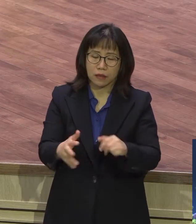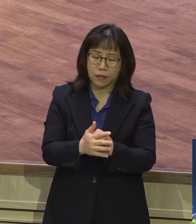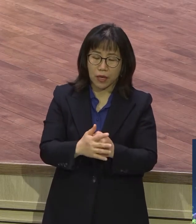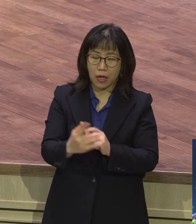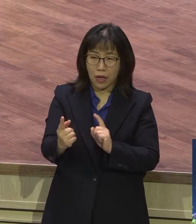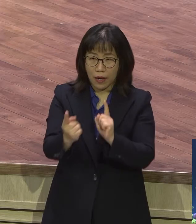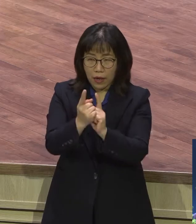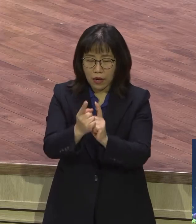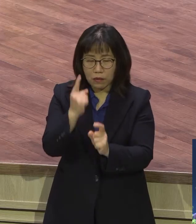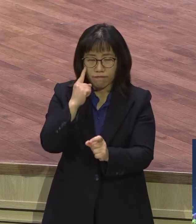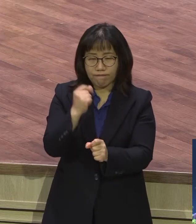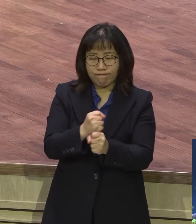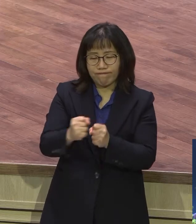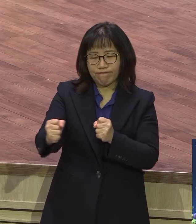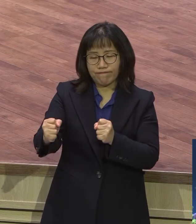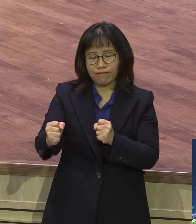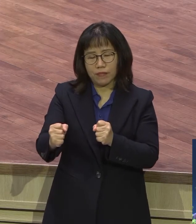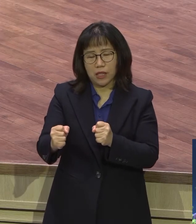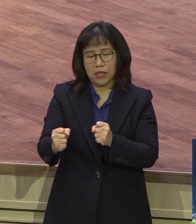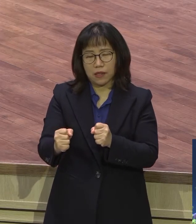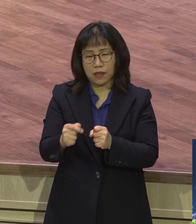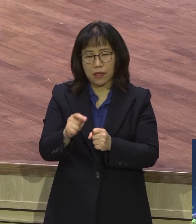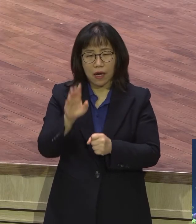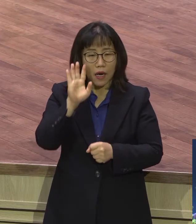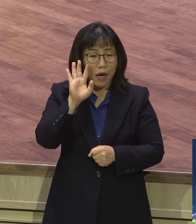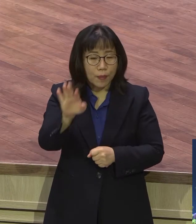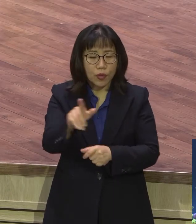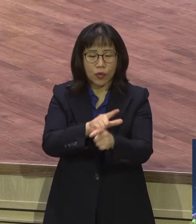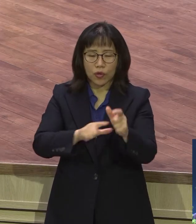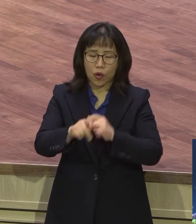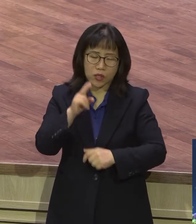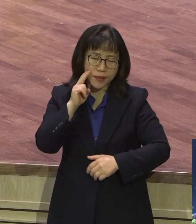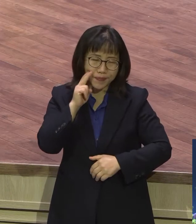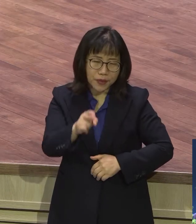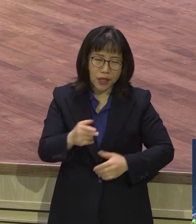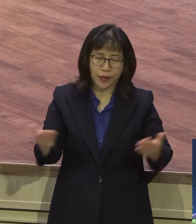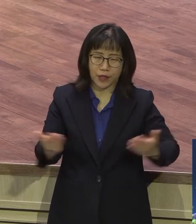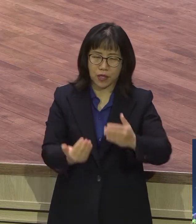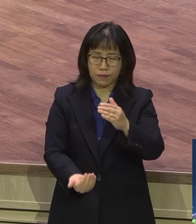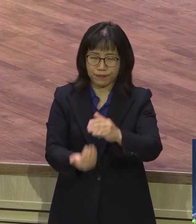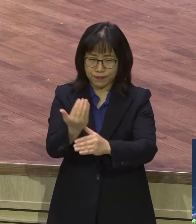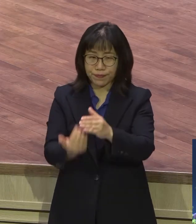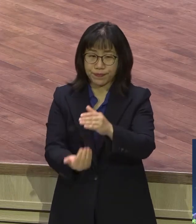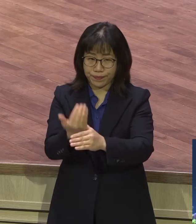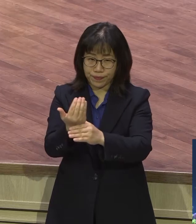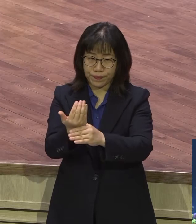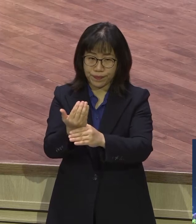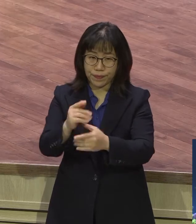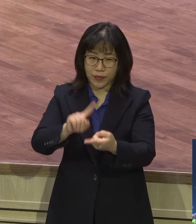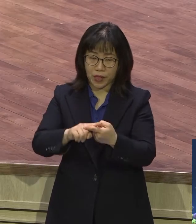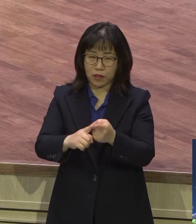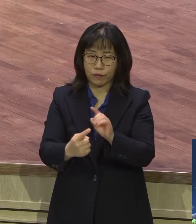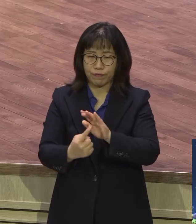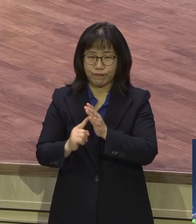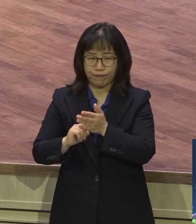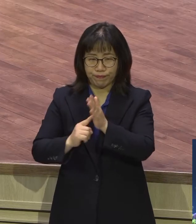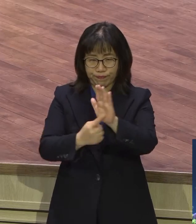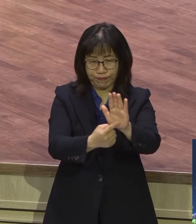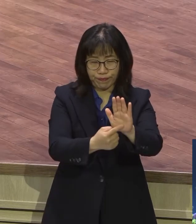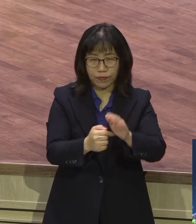일들이 앞으로 그야말로 계속해서 일어날 것이다. TV에서도 그러더라고 연말에 또